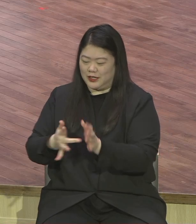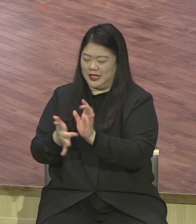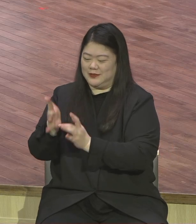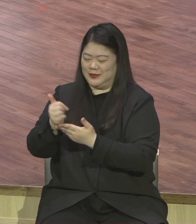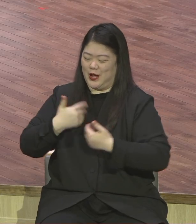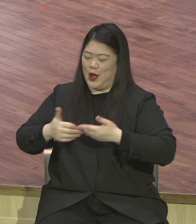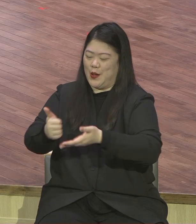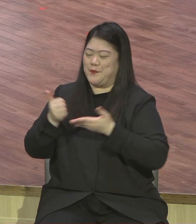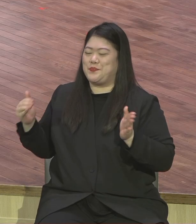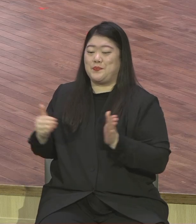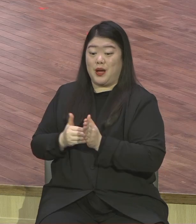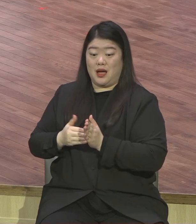너무 많아요